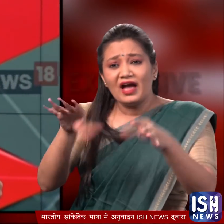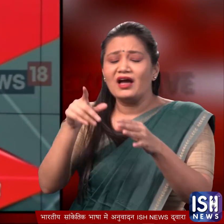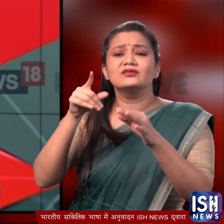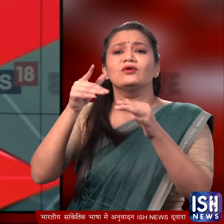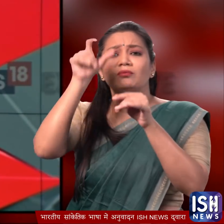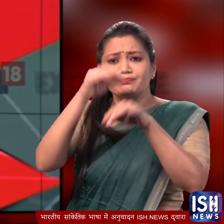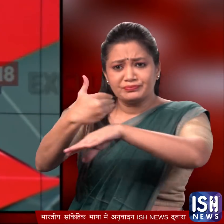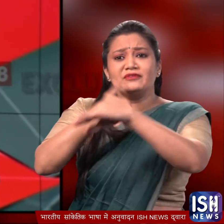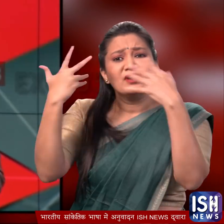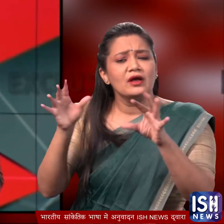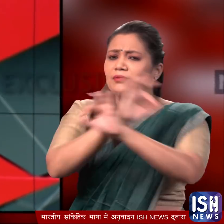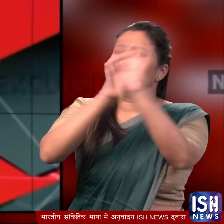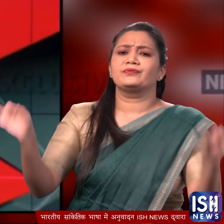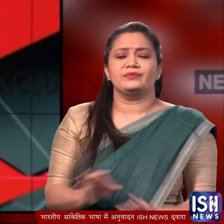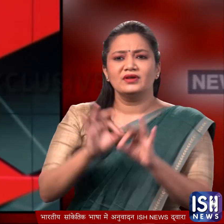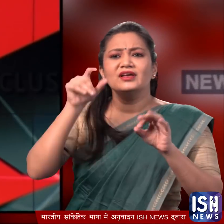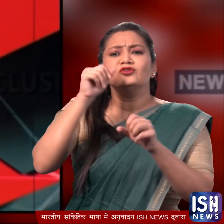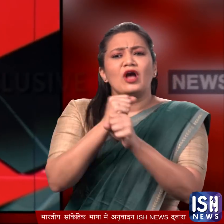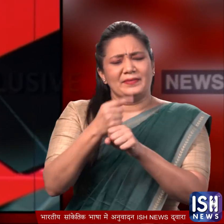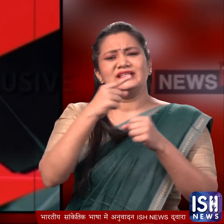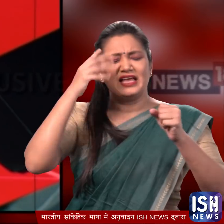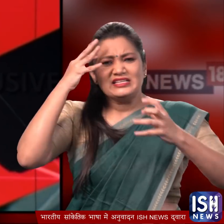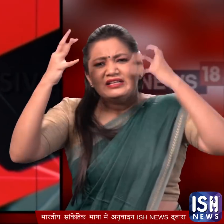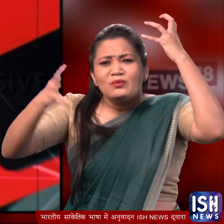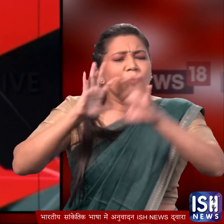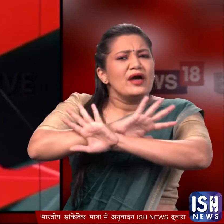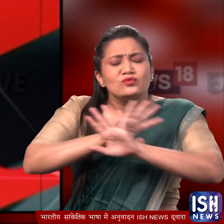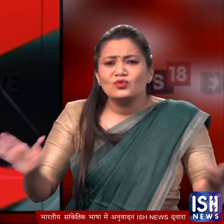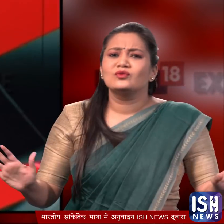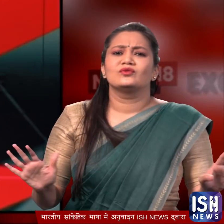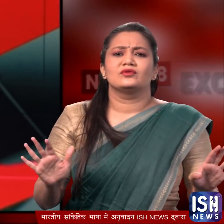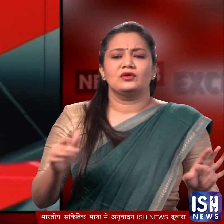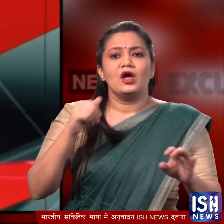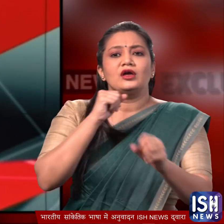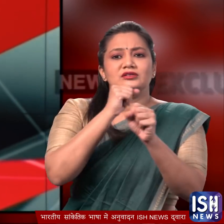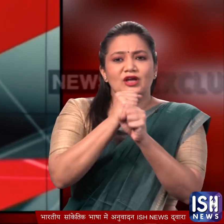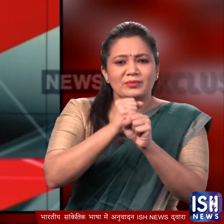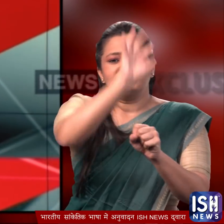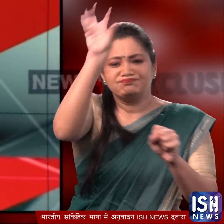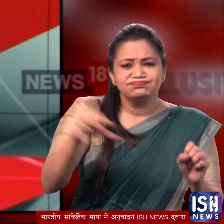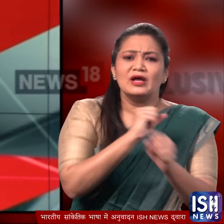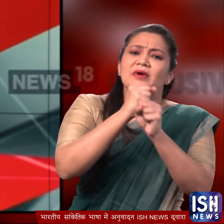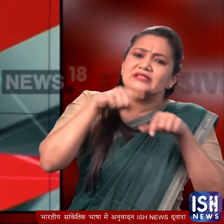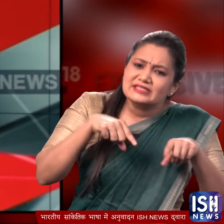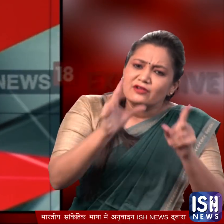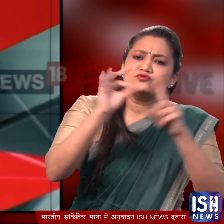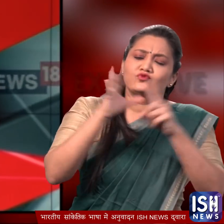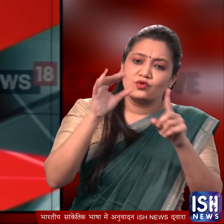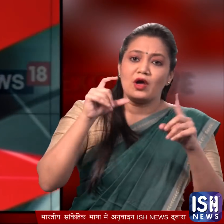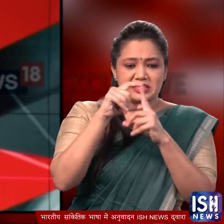इसलिए सरकार भी समझा रही है कि बदहवास होने की जरूवत किसी को नहीं है राज्य सरकारें अपना काम कर रही है, दिल्ली